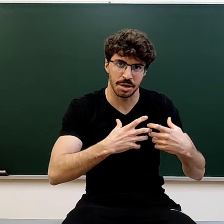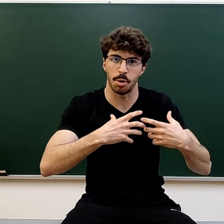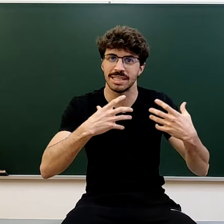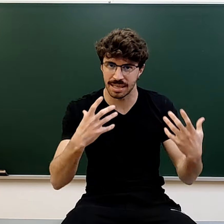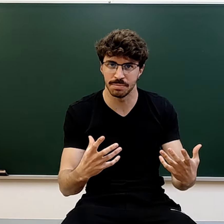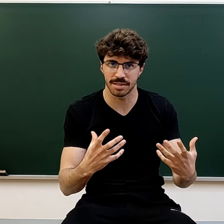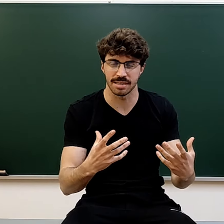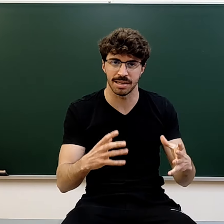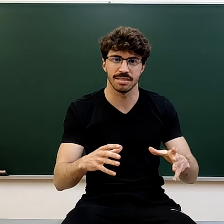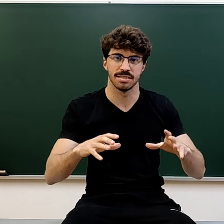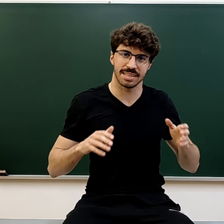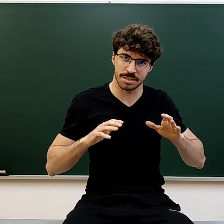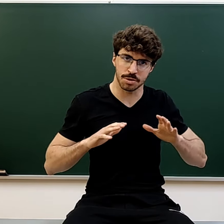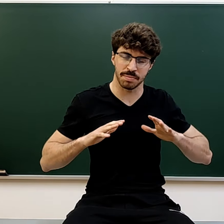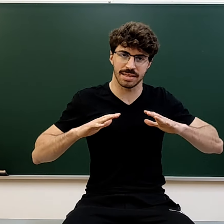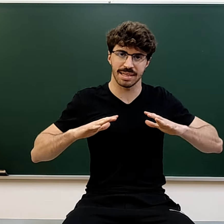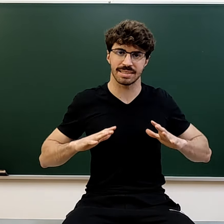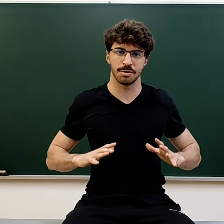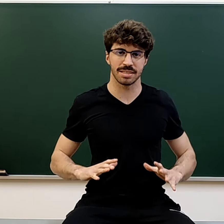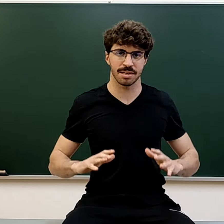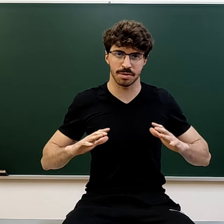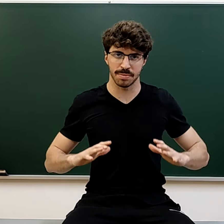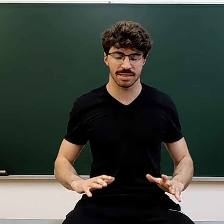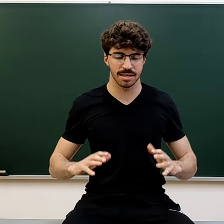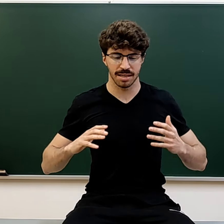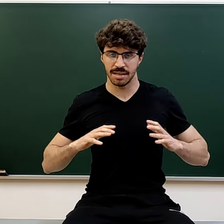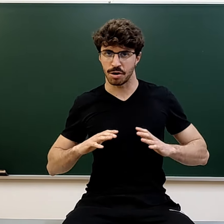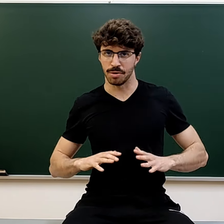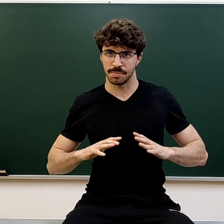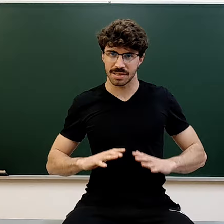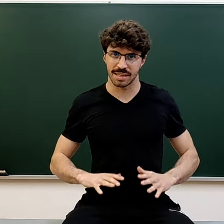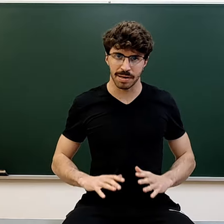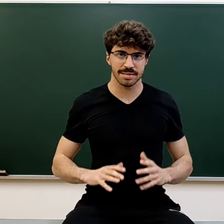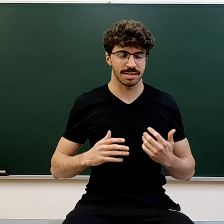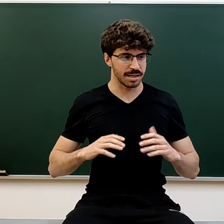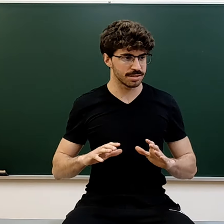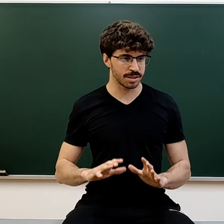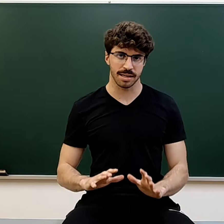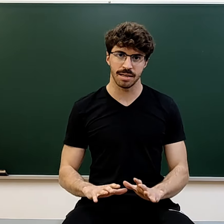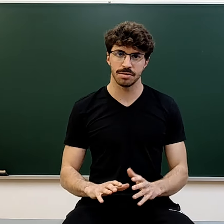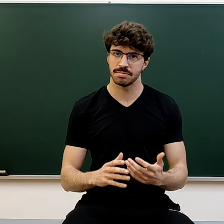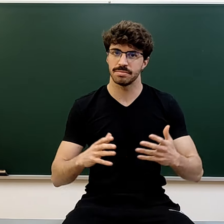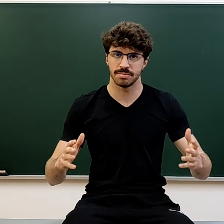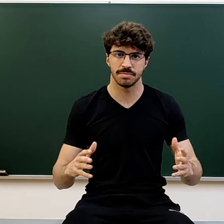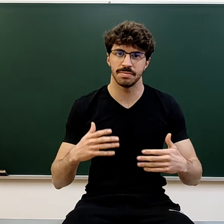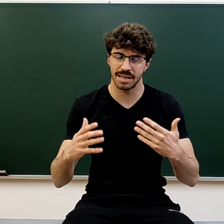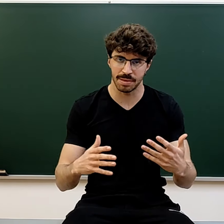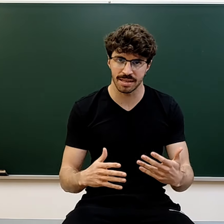no es tan importante, ¿vale? Así que eso nos permite estar en un estado como más, como de paz, de vale, estoy tranquilo y a partir